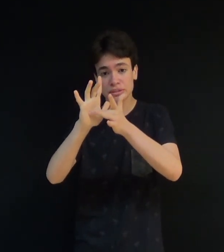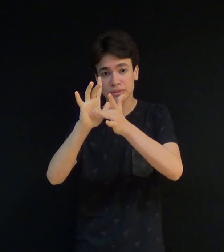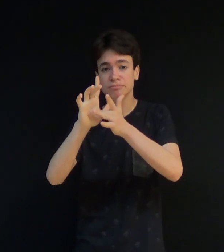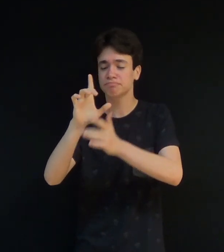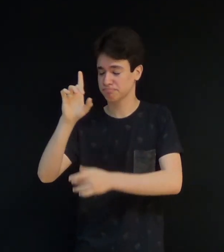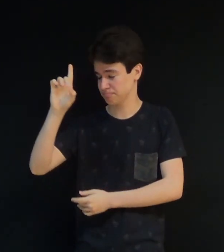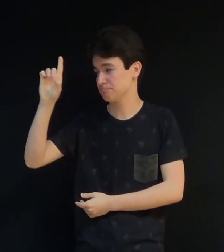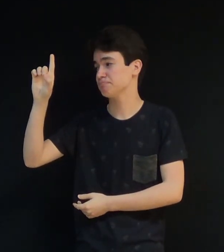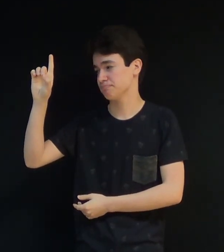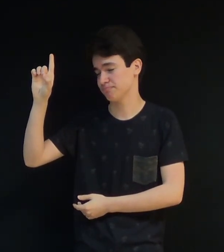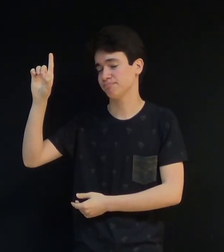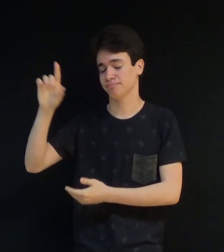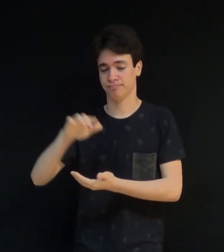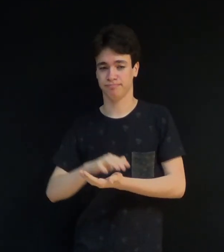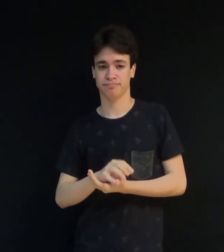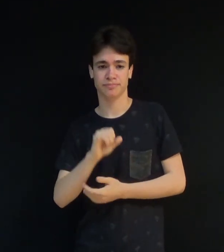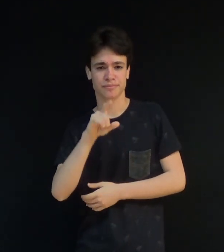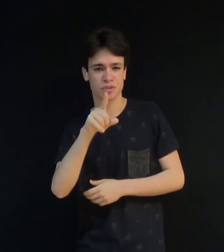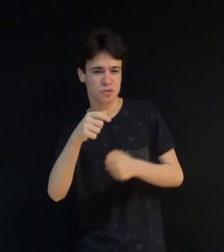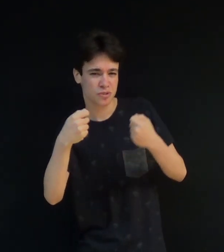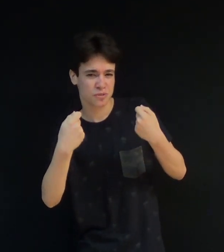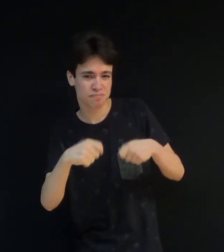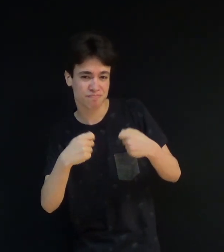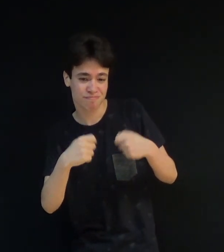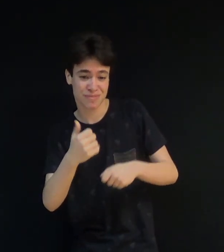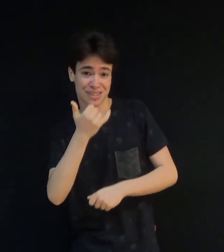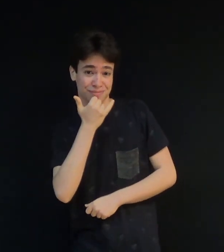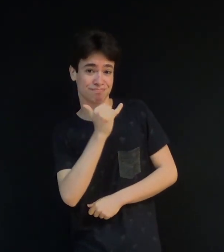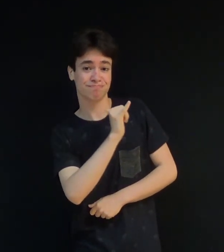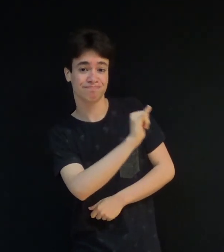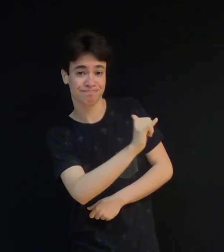Talvez você precise perdoar alguém, mas tem dificuldade para isso.